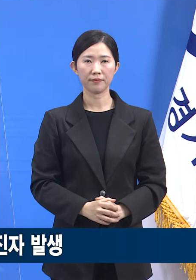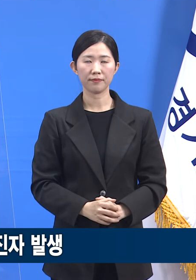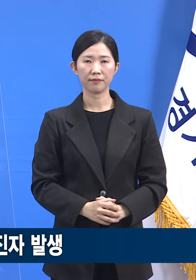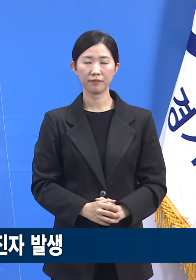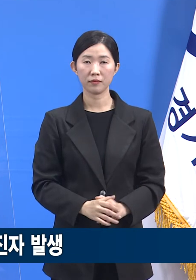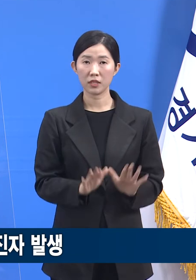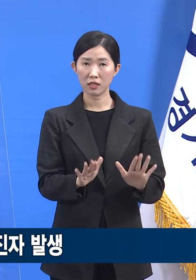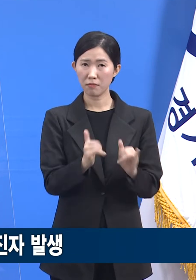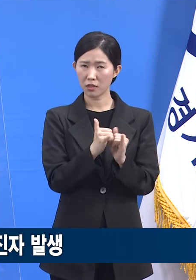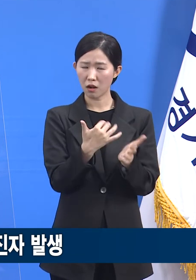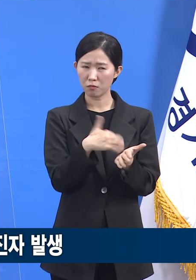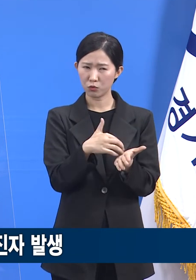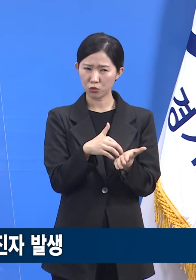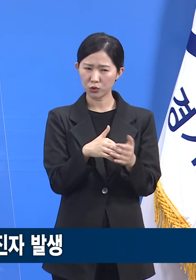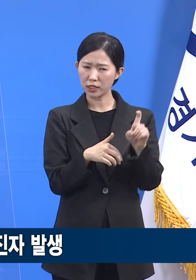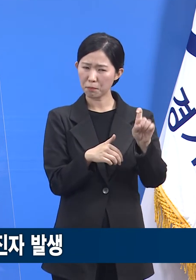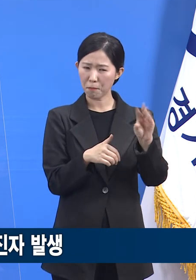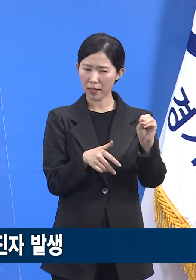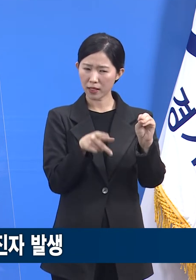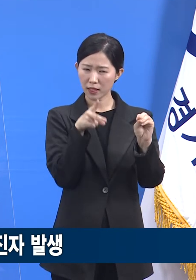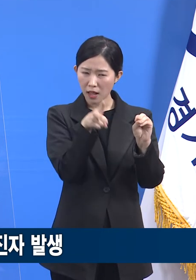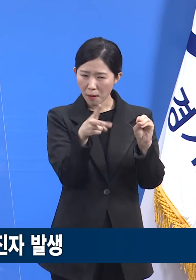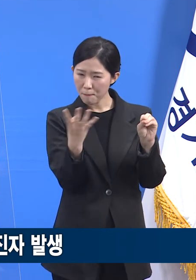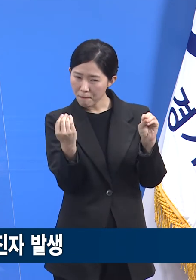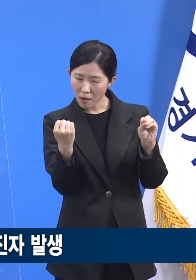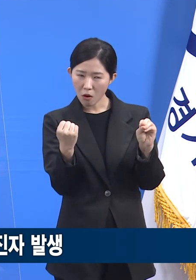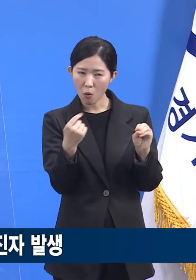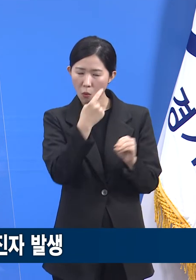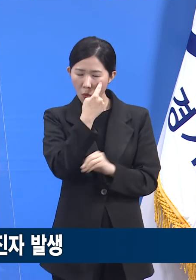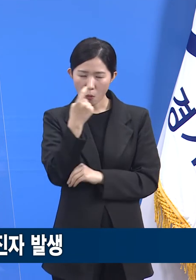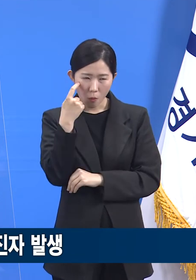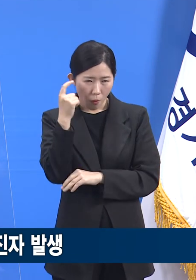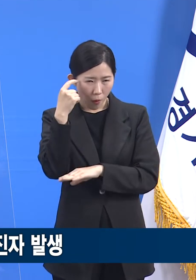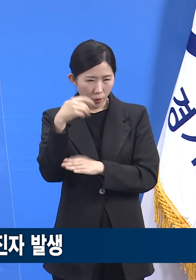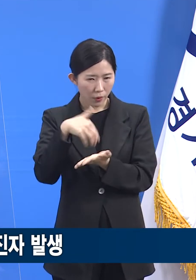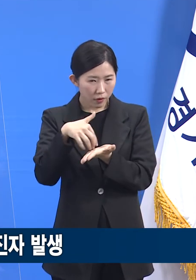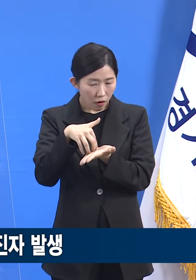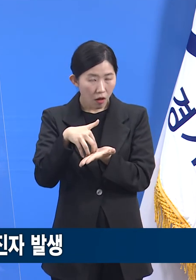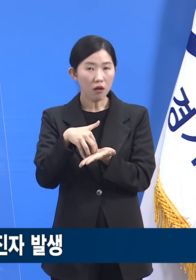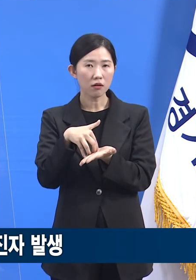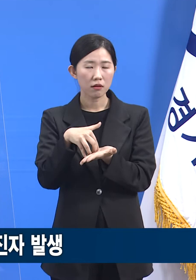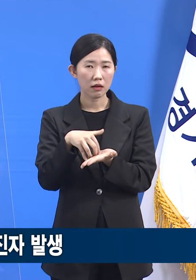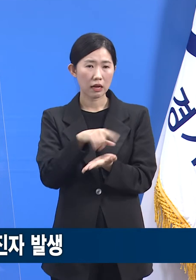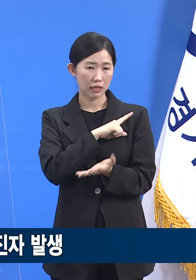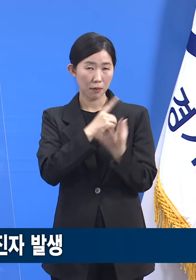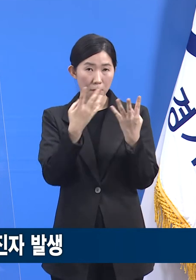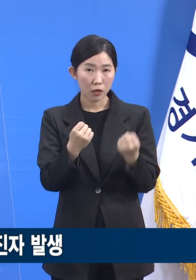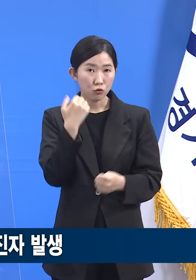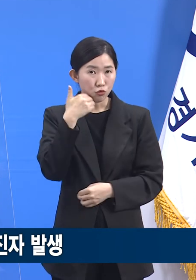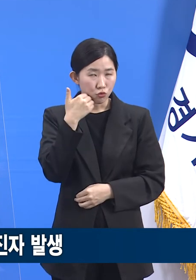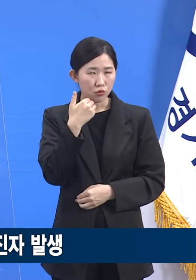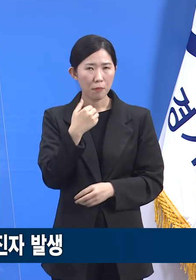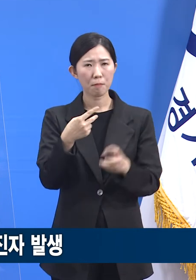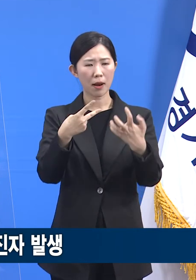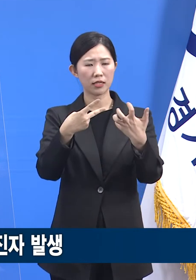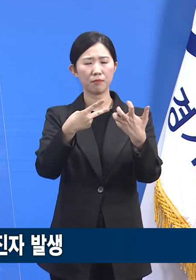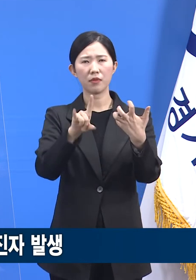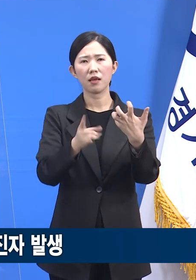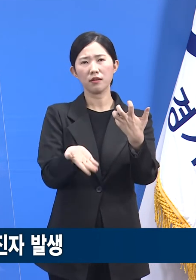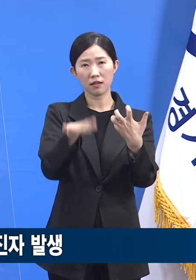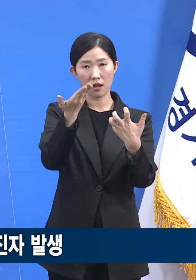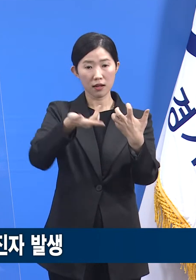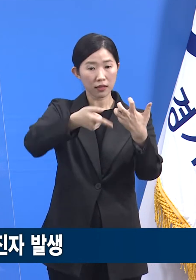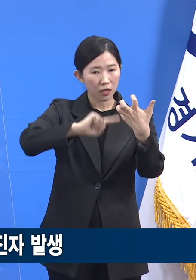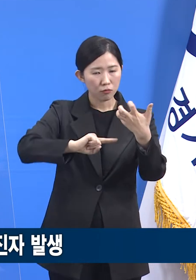인구 비례 발생을 살폈을 때 가장 많은 확진자가 발생한 연령대는 80대 이상 연령대였고 그 다음은